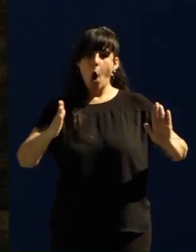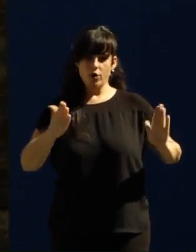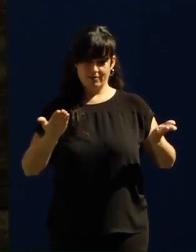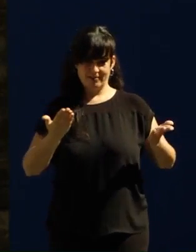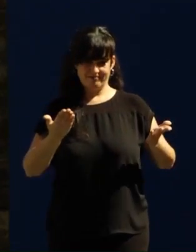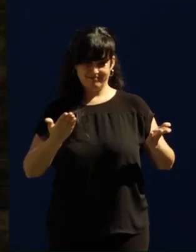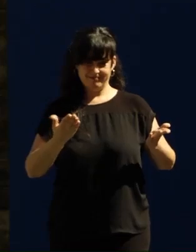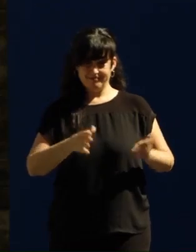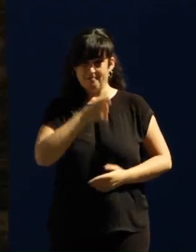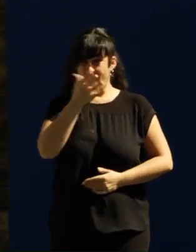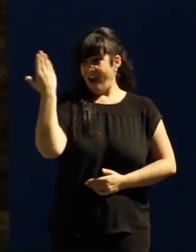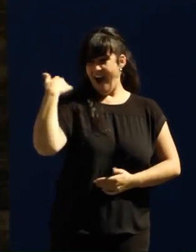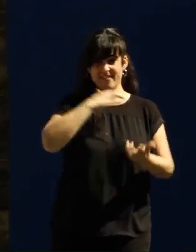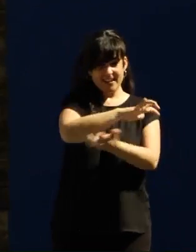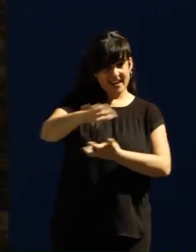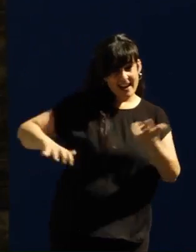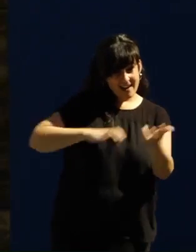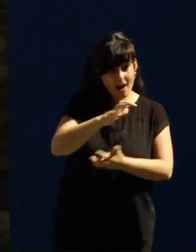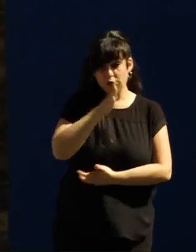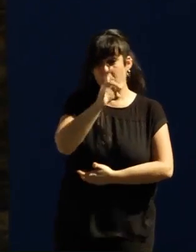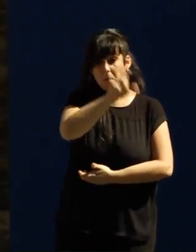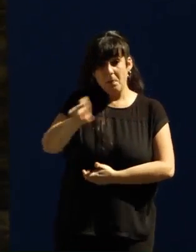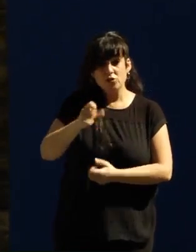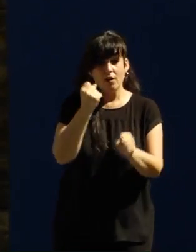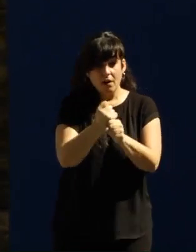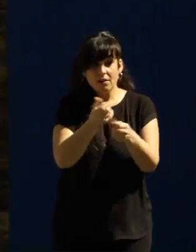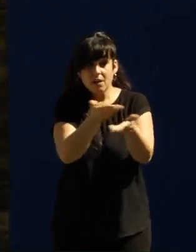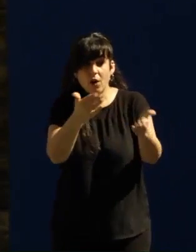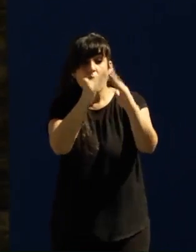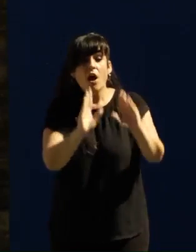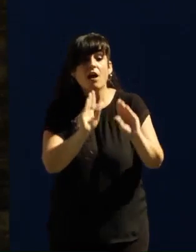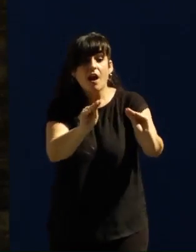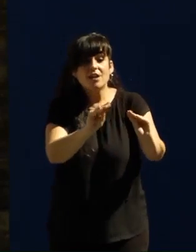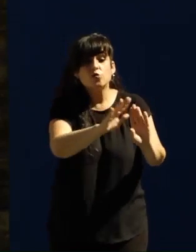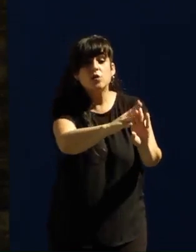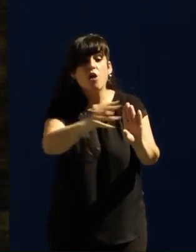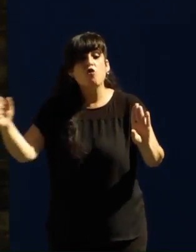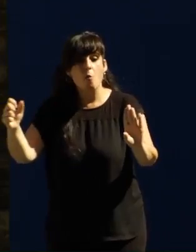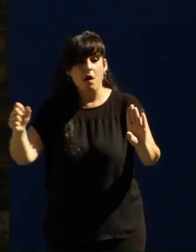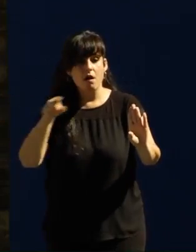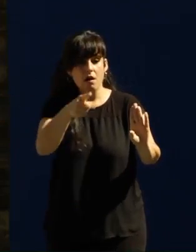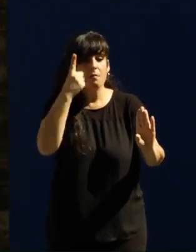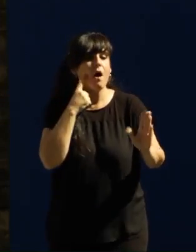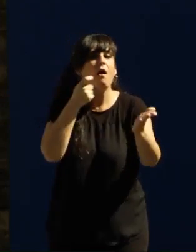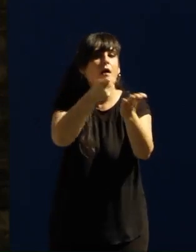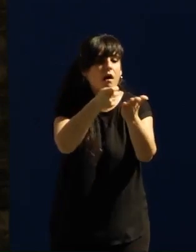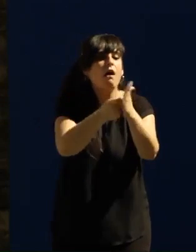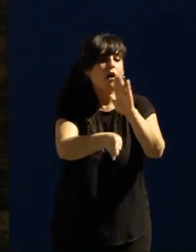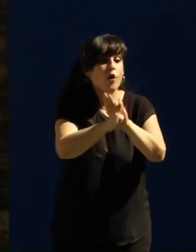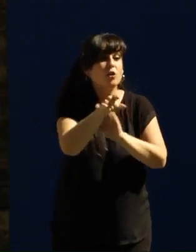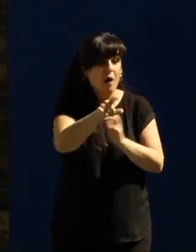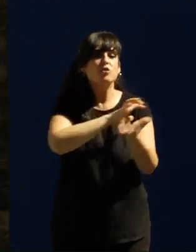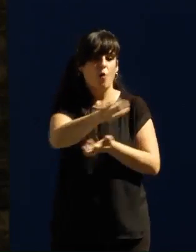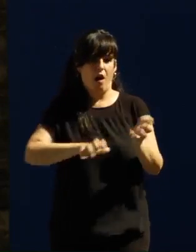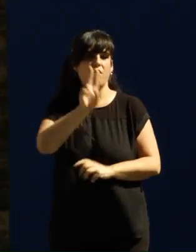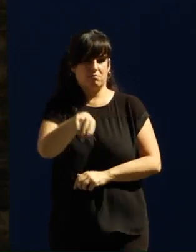el desorden comenzó cuando a la gente decente y trabajadora le quitaban las casas y tenía que seguir pagando las deudas con los bancos. En